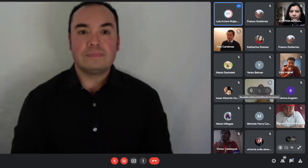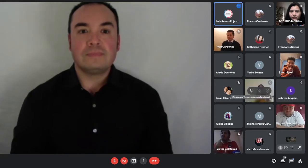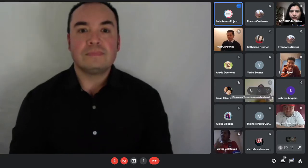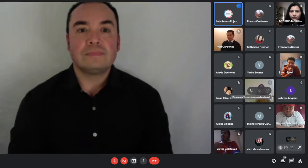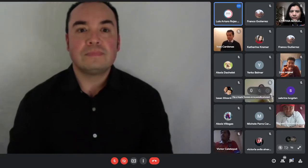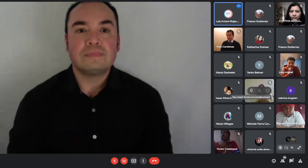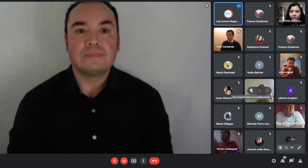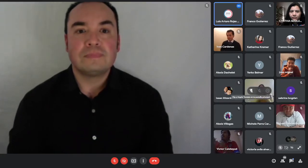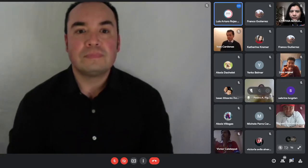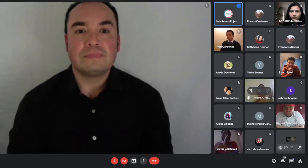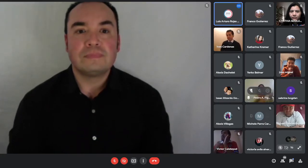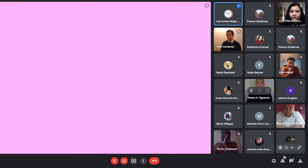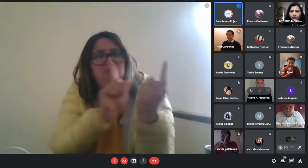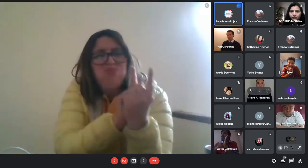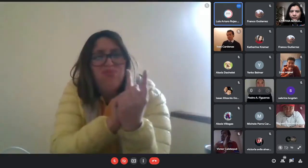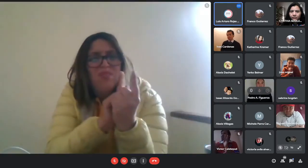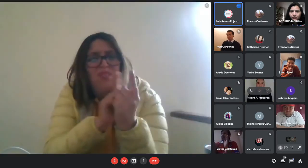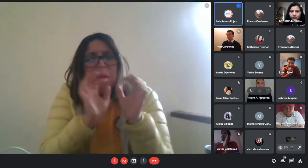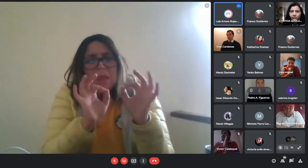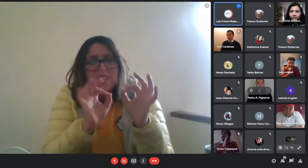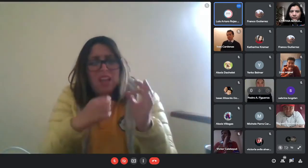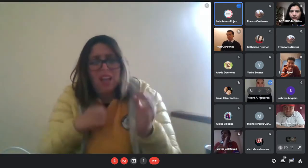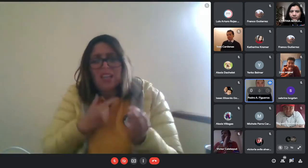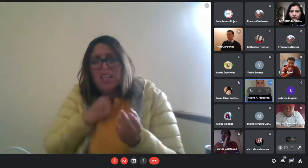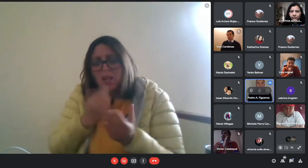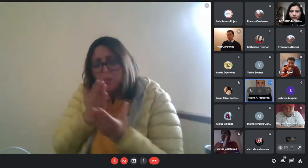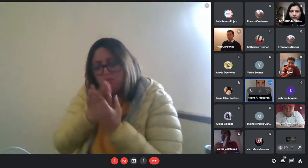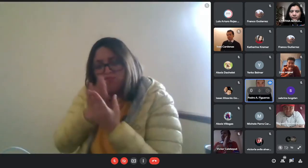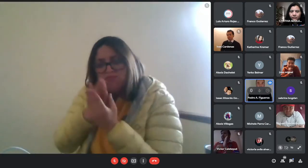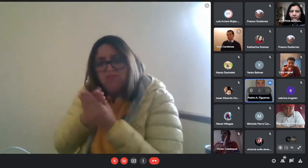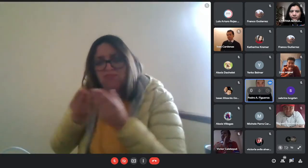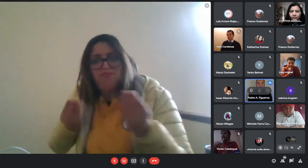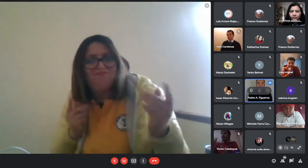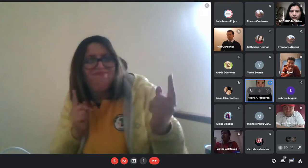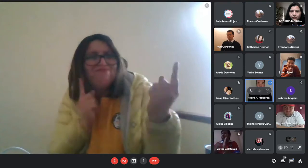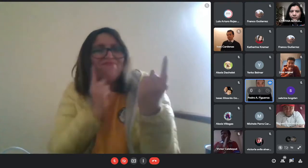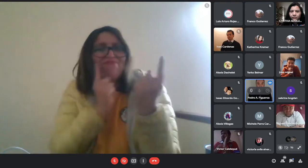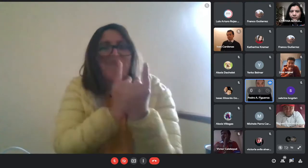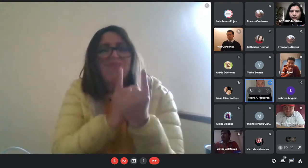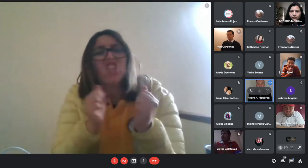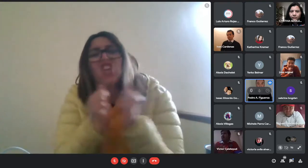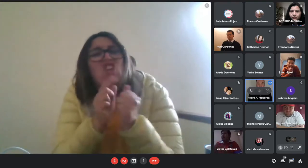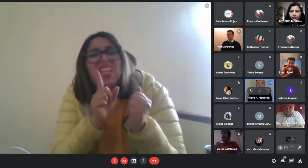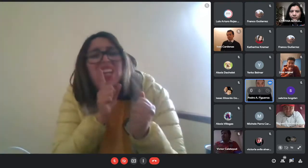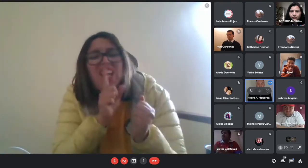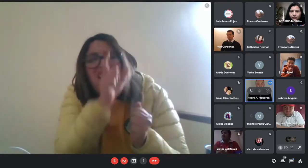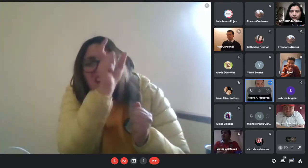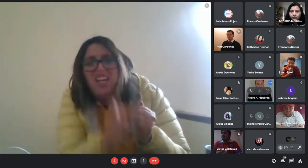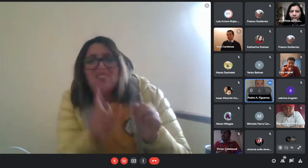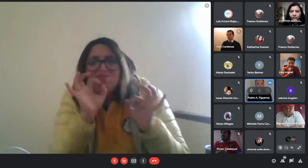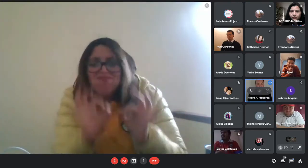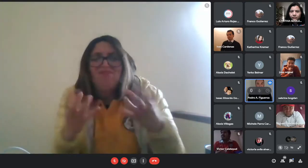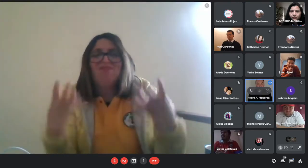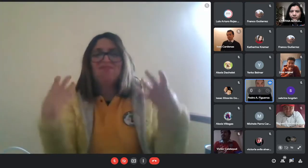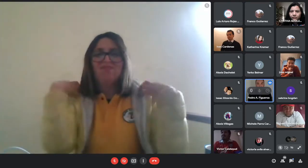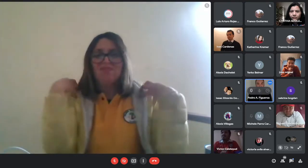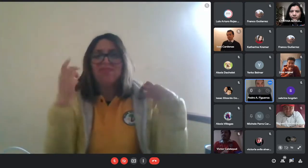¿y dónde podría ir yo a presentar estos documentos? ¿a quién tendría que presentarle todo esto? ¿quién es la persona a cargo?